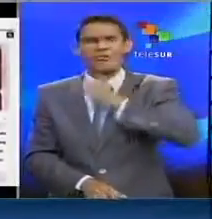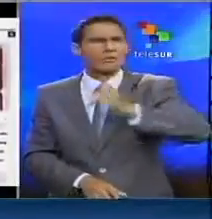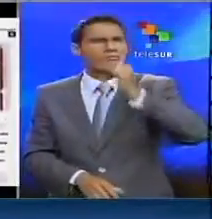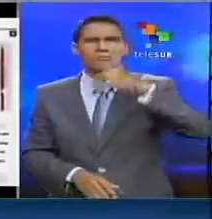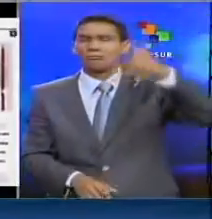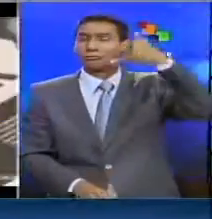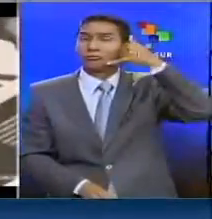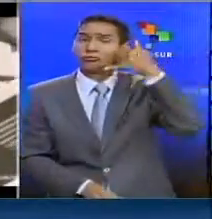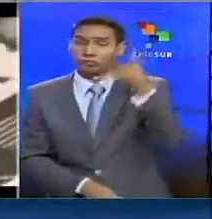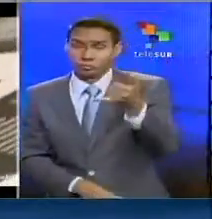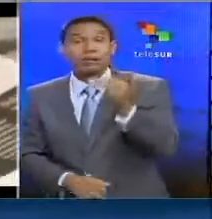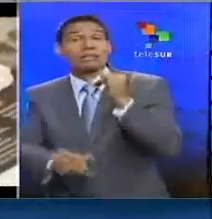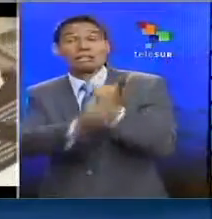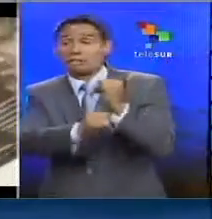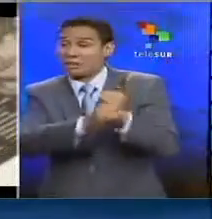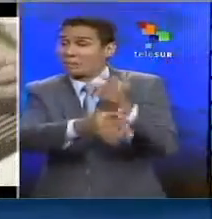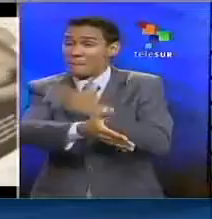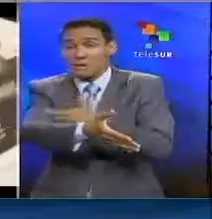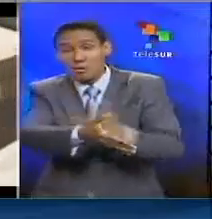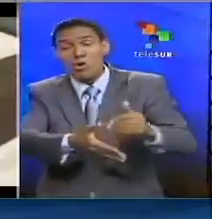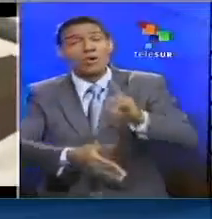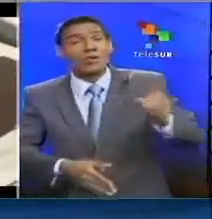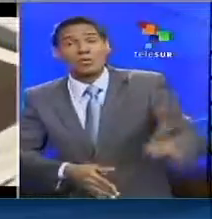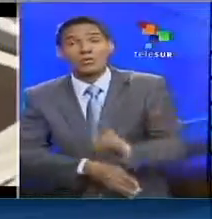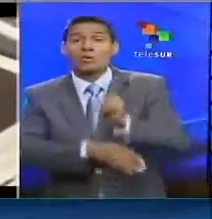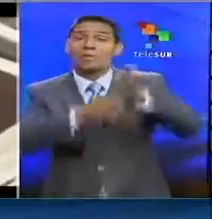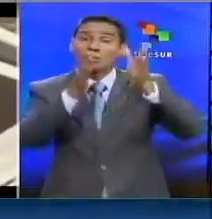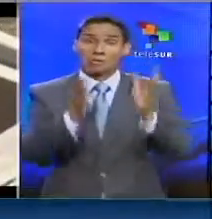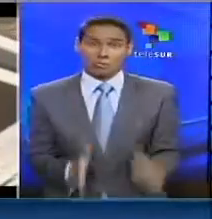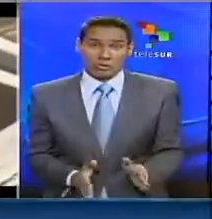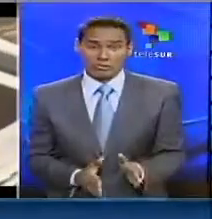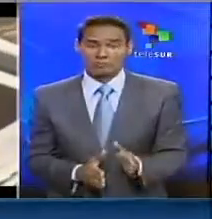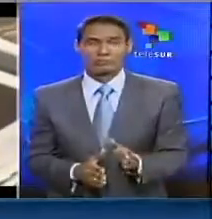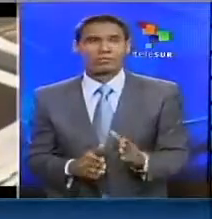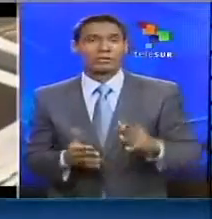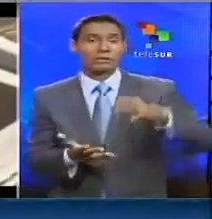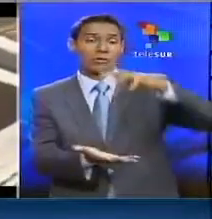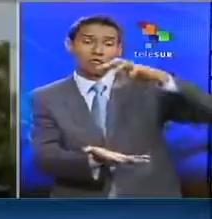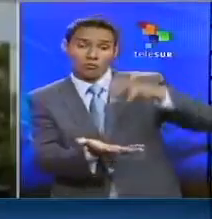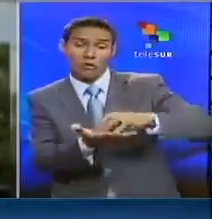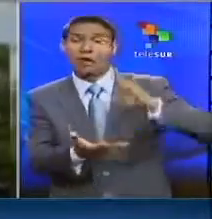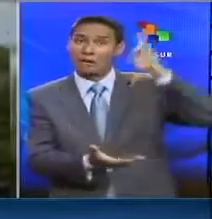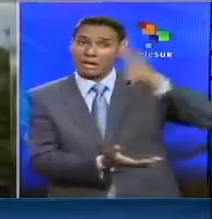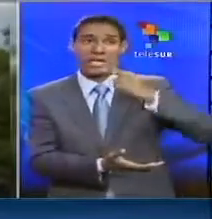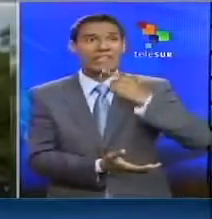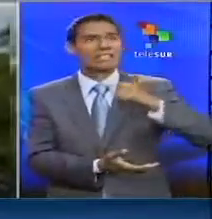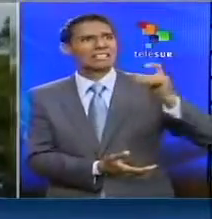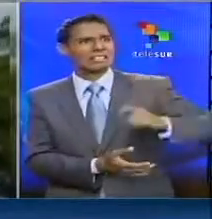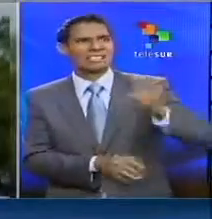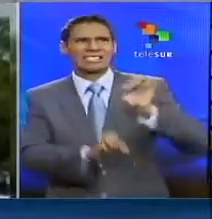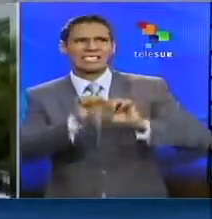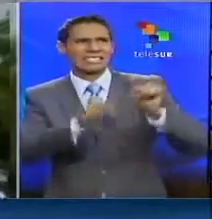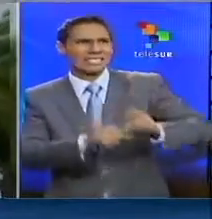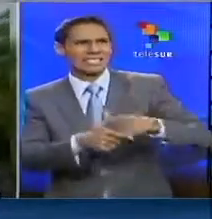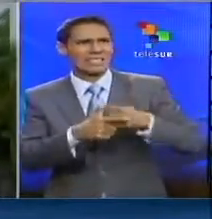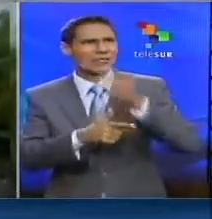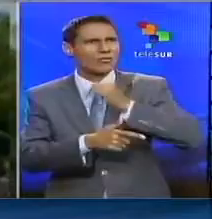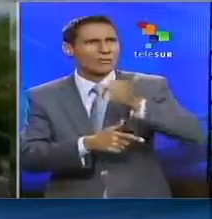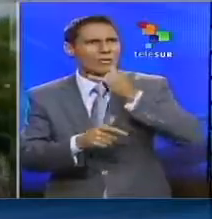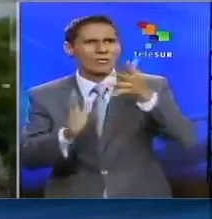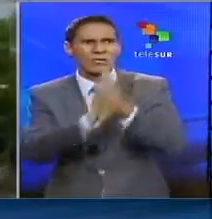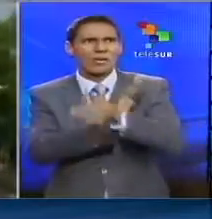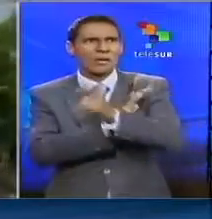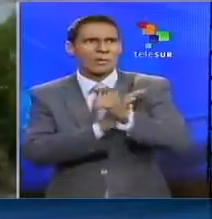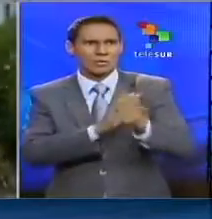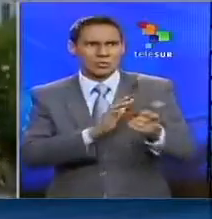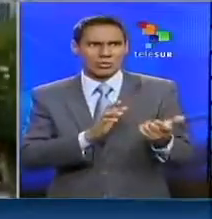telefónicos y en Internet de millones de usuarios de Estados Unidos. La Casa Blanca defiende la necesidad de registrar las llamadas telefónicas de los